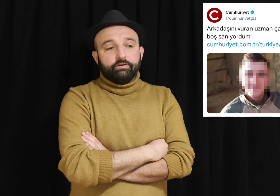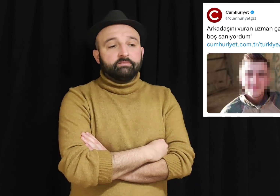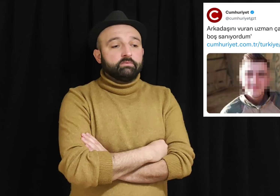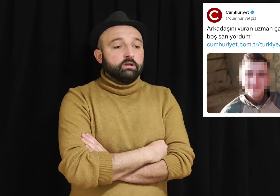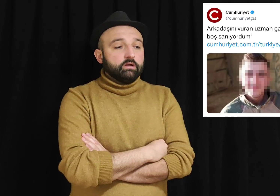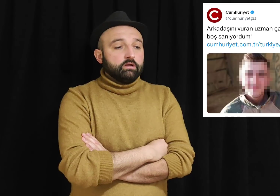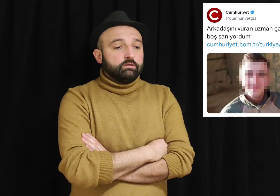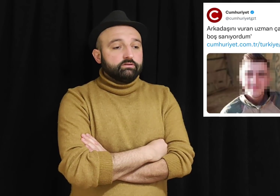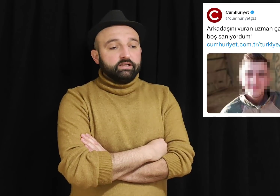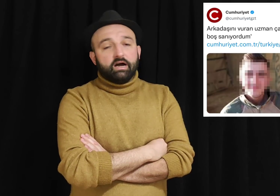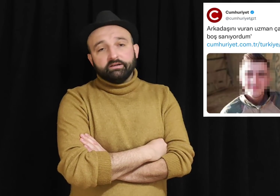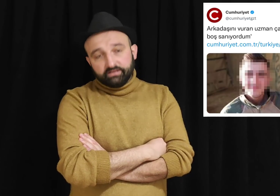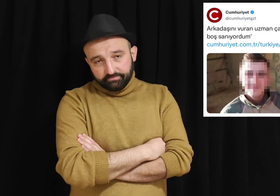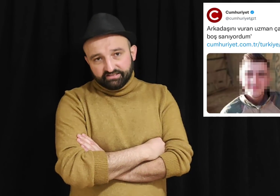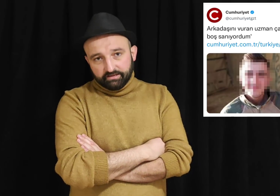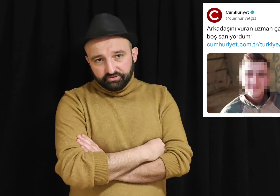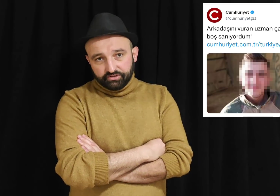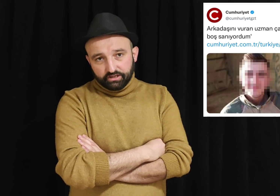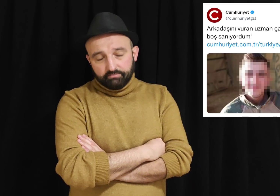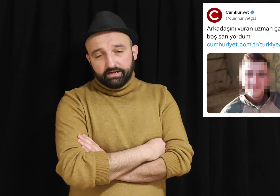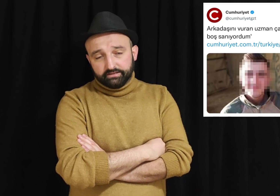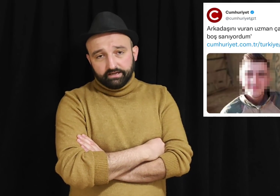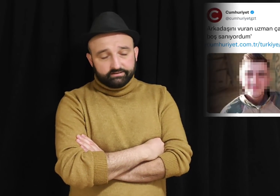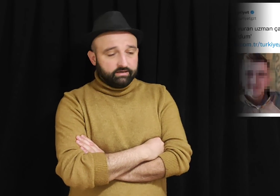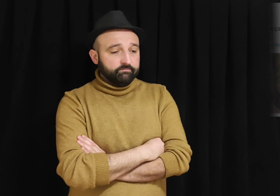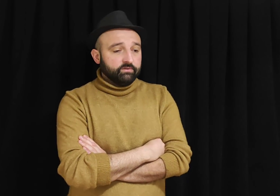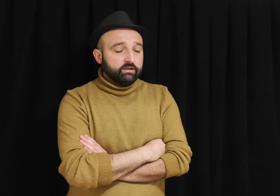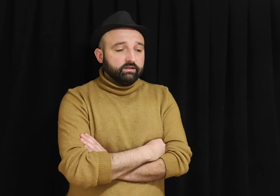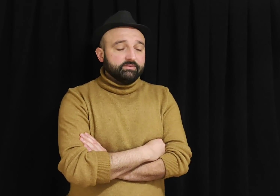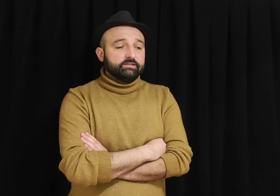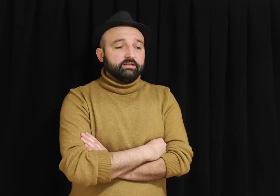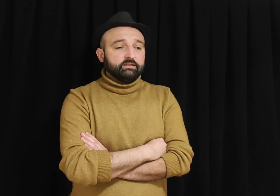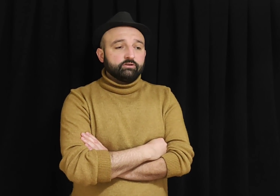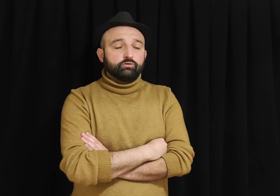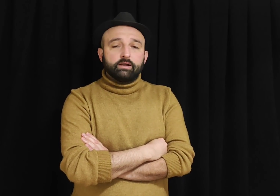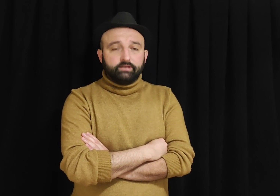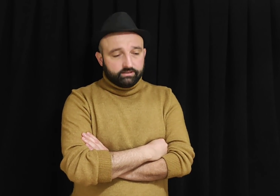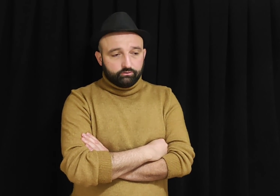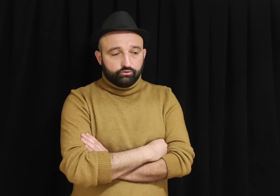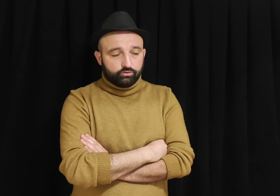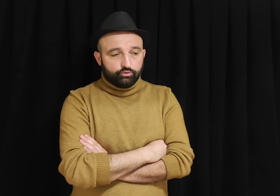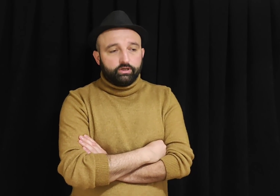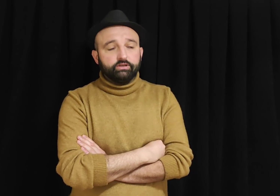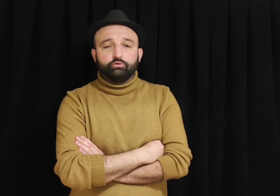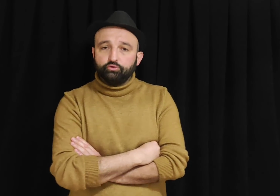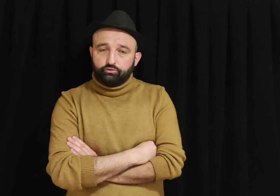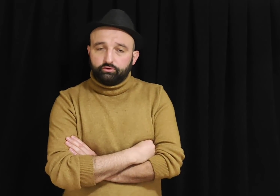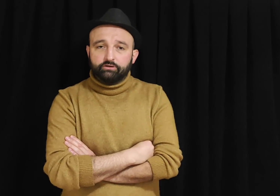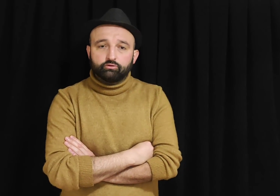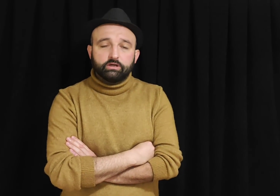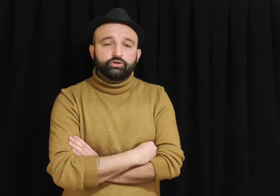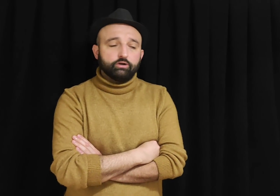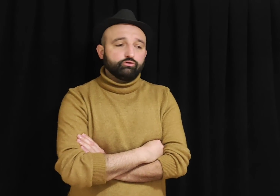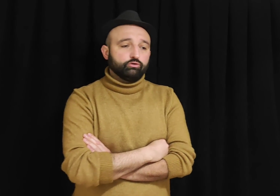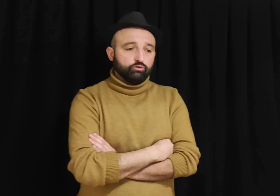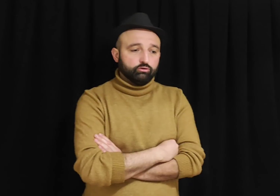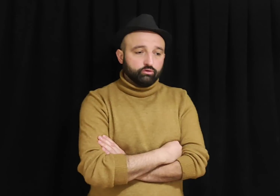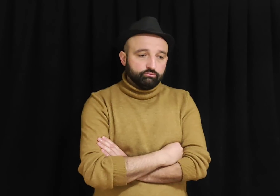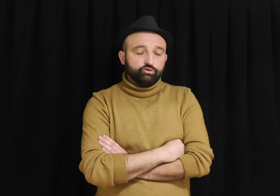Efendim silahını temizlemiş haberde yazan. Temizledikten sonra tetik düşürmüş. Tetik düşürdükten sonra şarjörü doldurmuş.